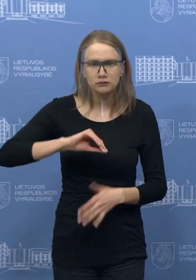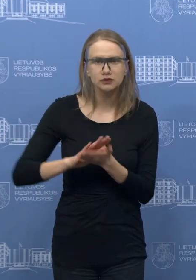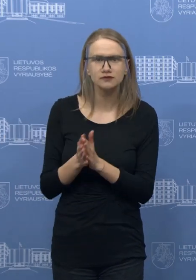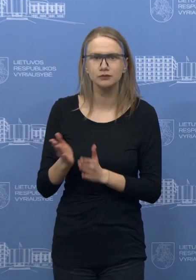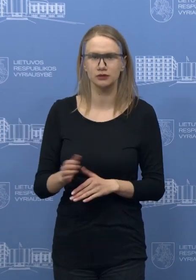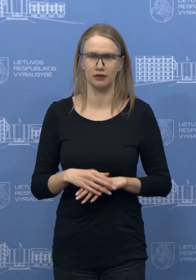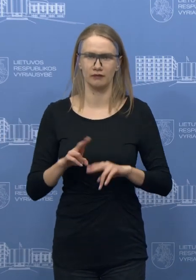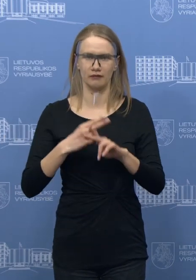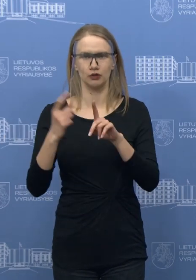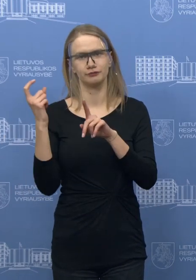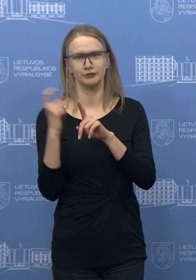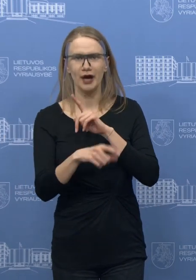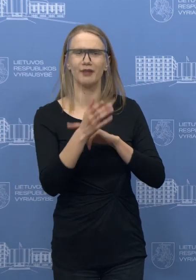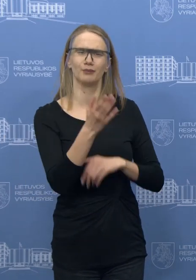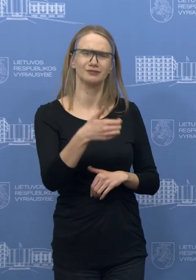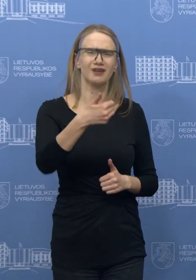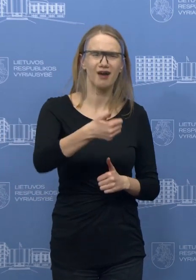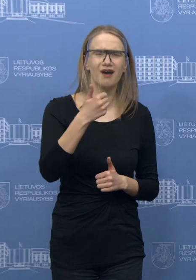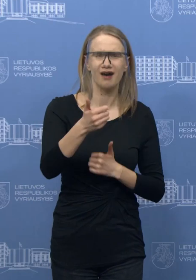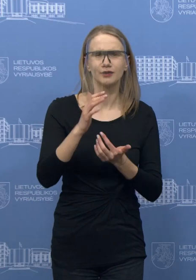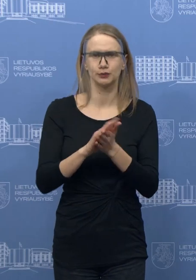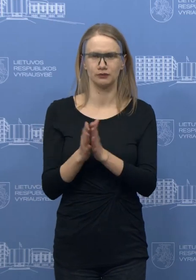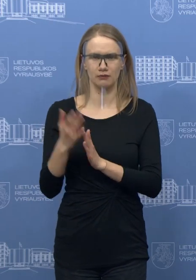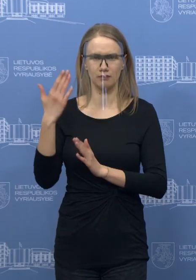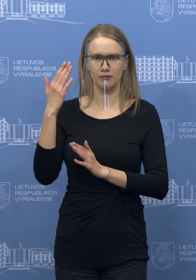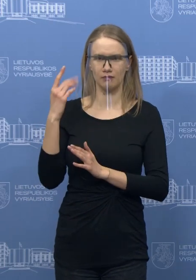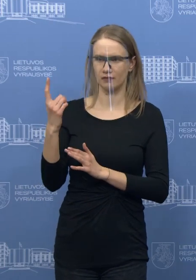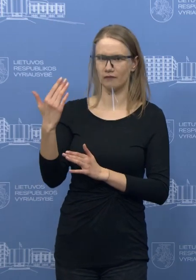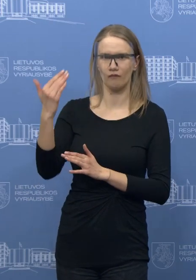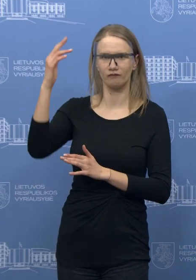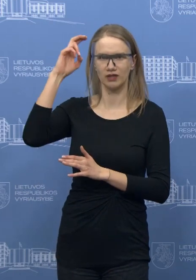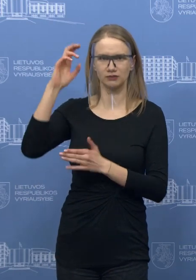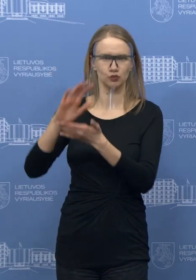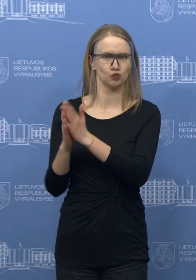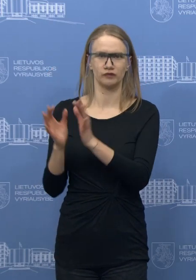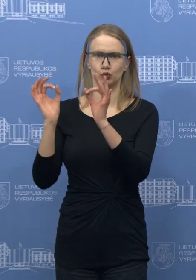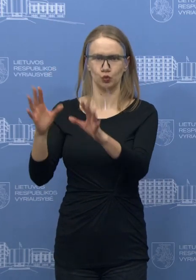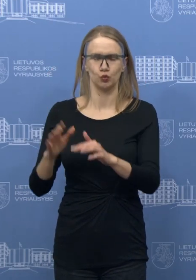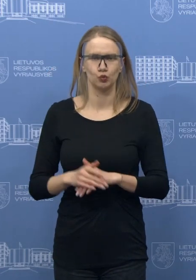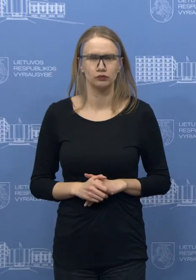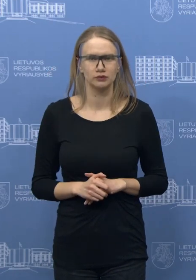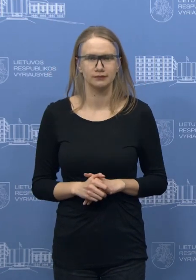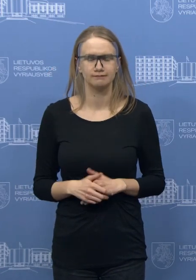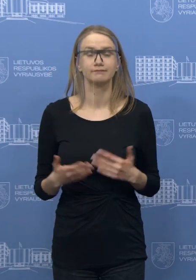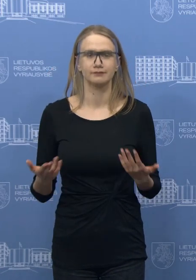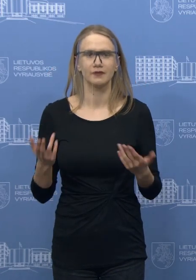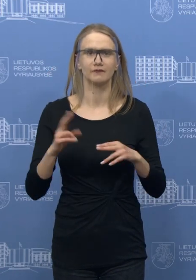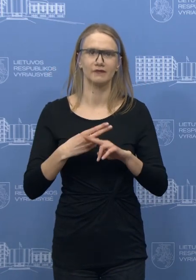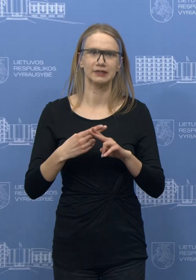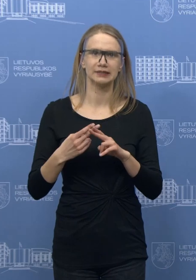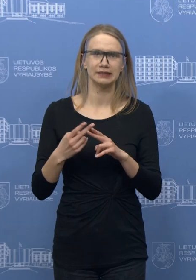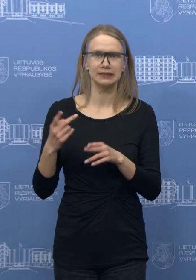kartais tie žodžiai pareiškimai, jei šioje dveje būna vieni, bet valstybės ypatingai tokio tipo tvarkosi kitaip. Tai aš noriu tikėtis, kad mūsų